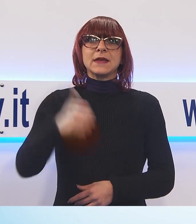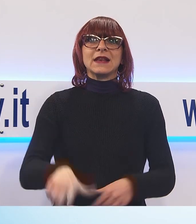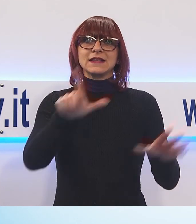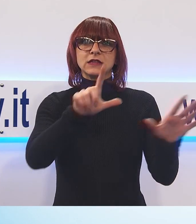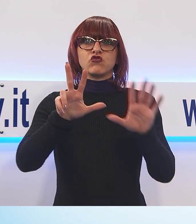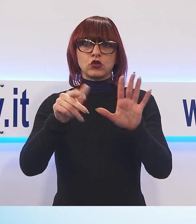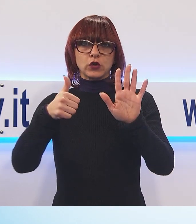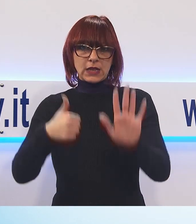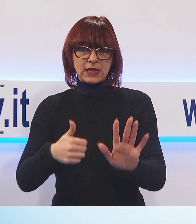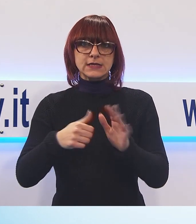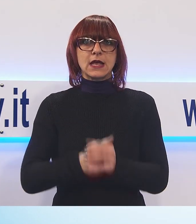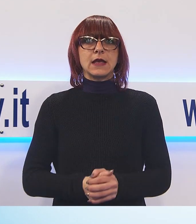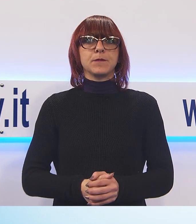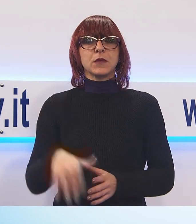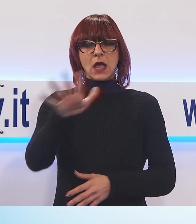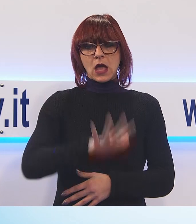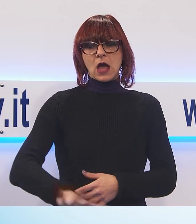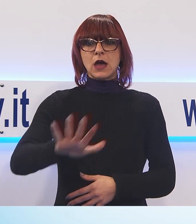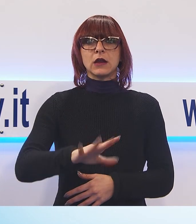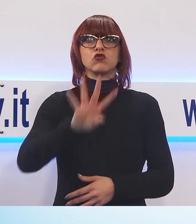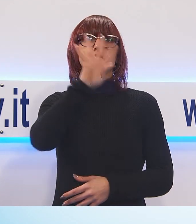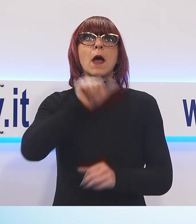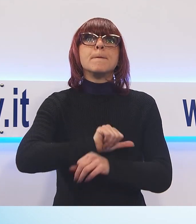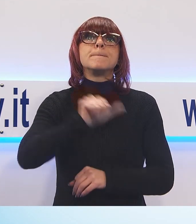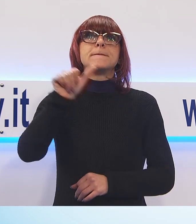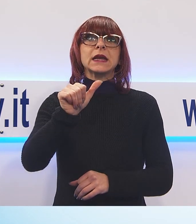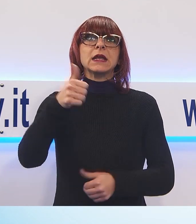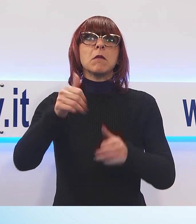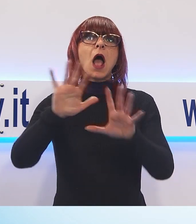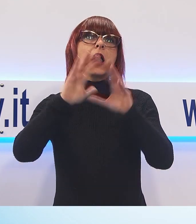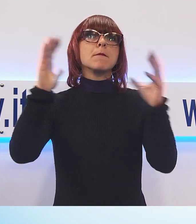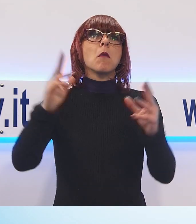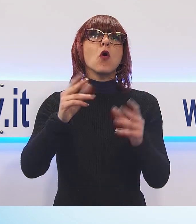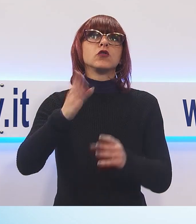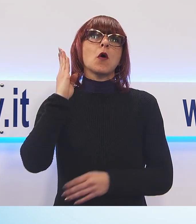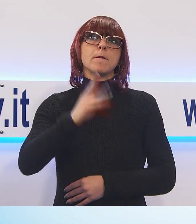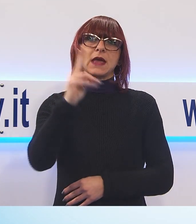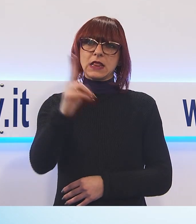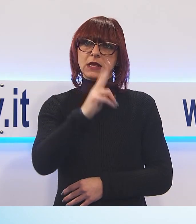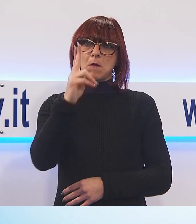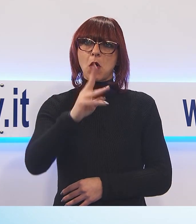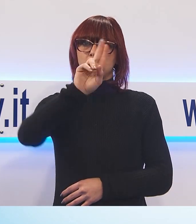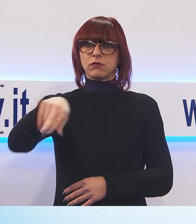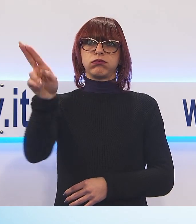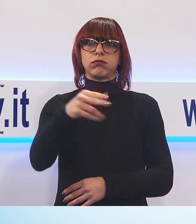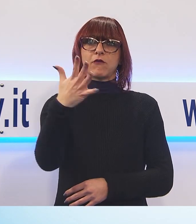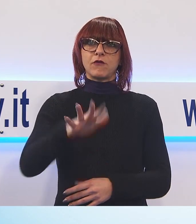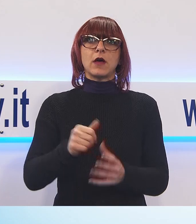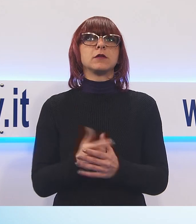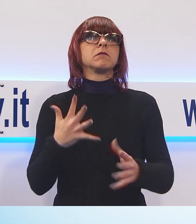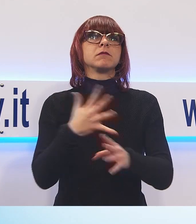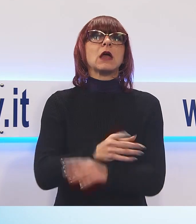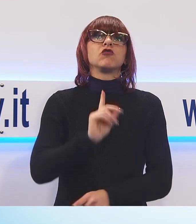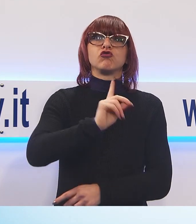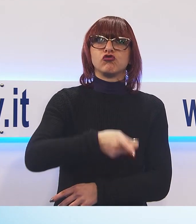mondo ad abolire la pena capitale. Sono intervenuti il Presidente del Parlamento europeo Antonio Tajani, il Presidente del Consiglio regionale Eugenio Gianni